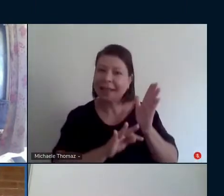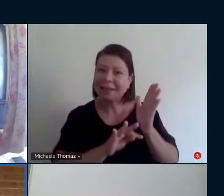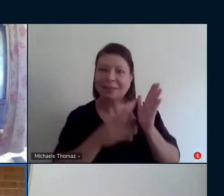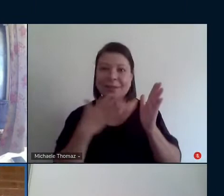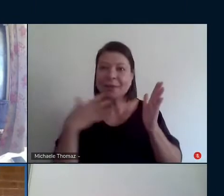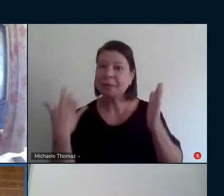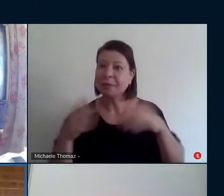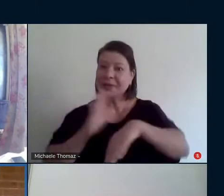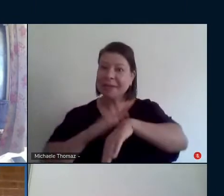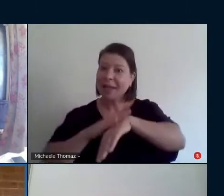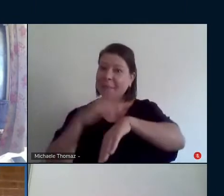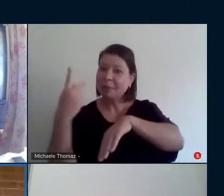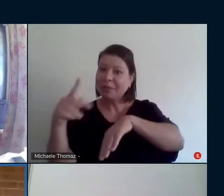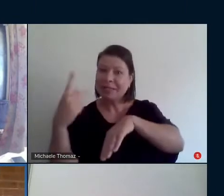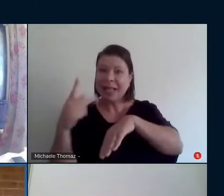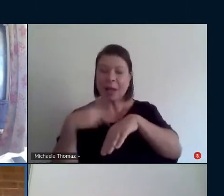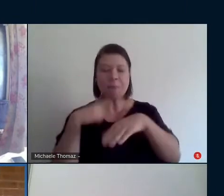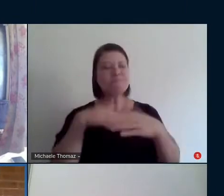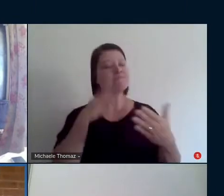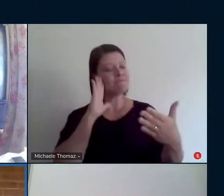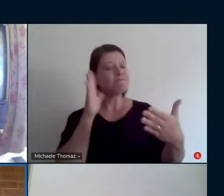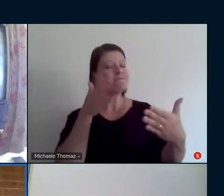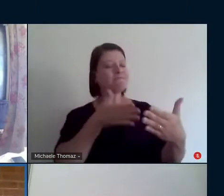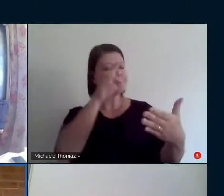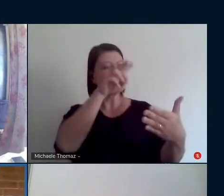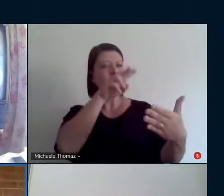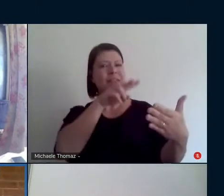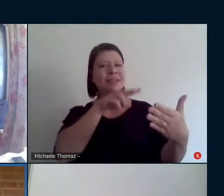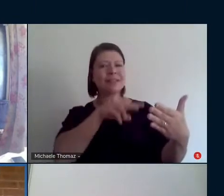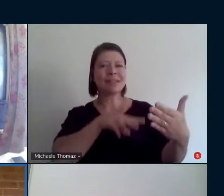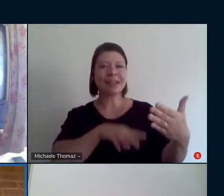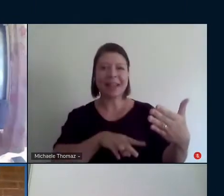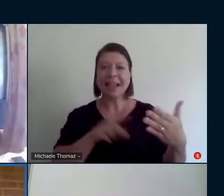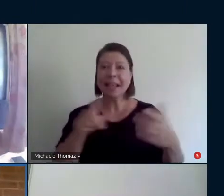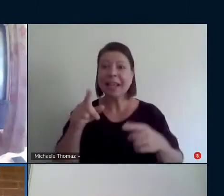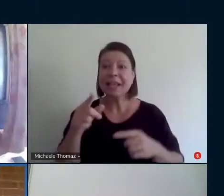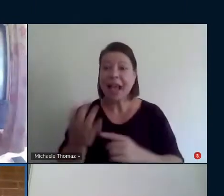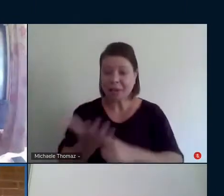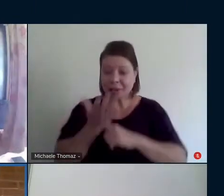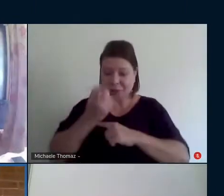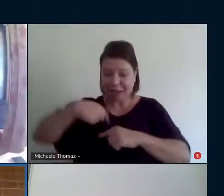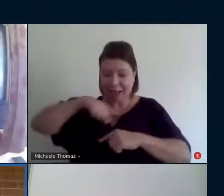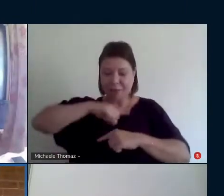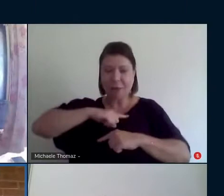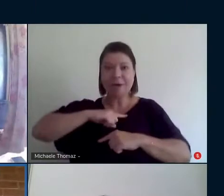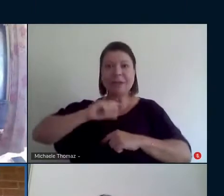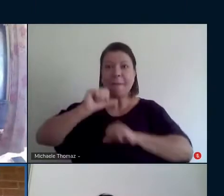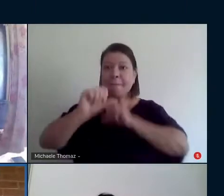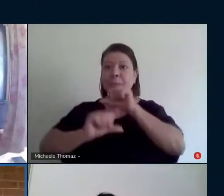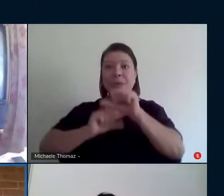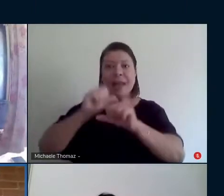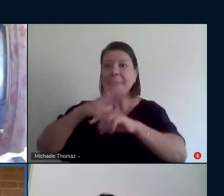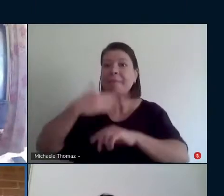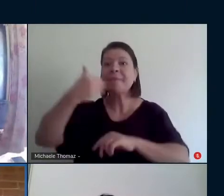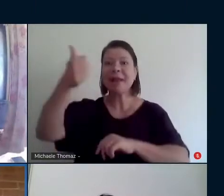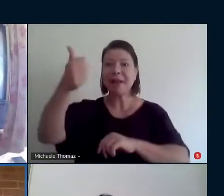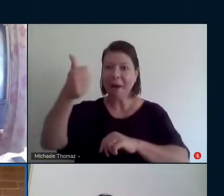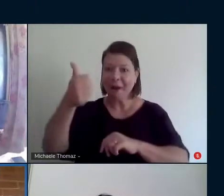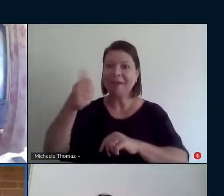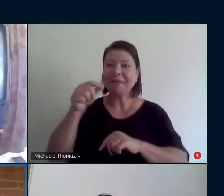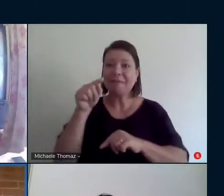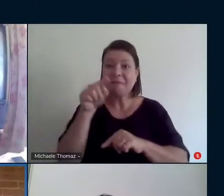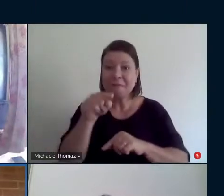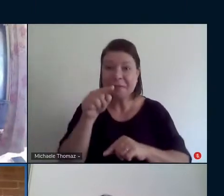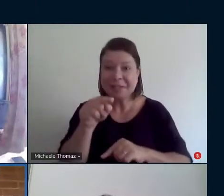tempo e trazer para a gente aquilo que a gente ainda pode melhorar. Contribuições como a sua, em especial,